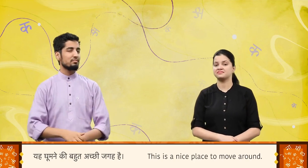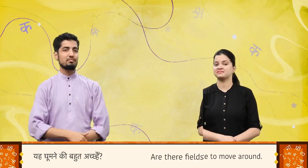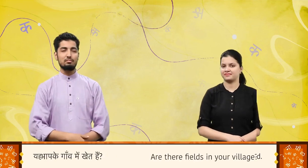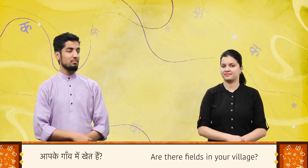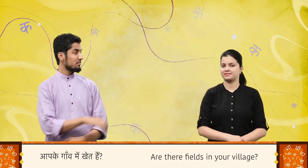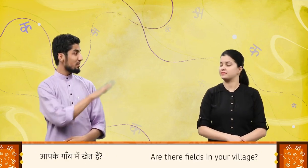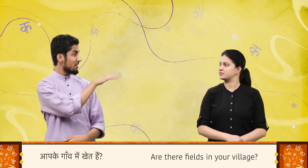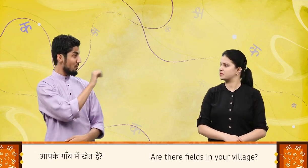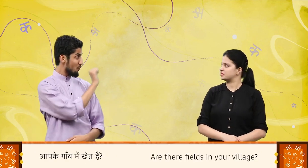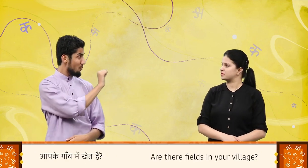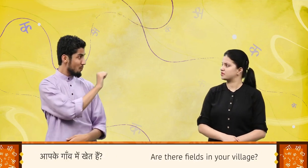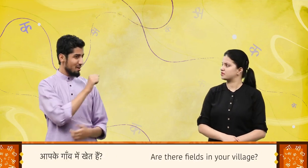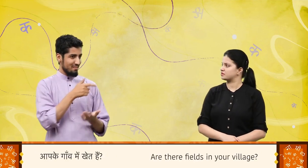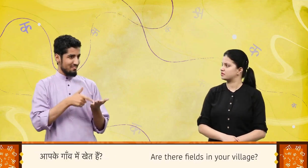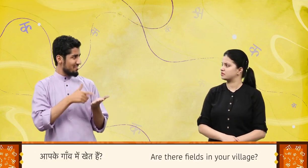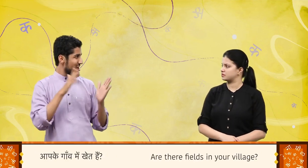क्या आपके गाम में खेत है?